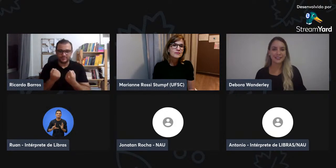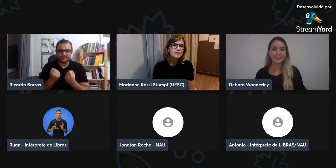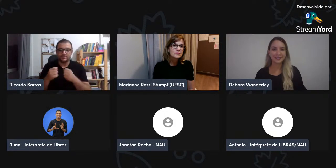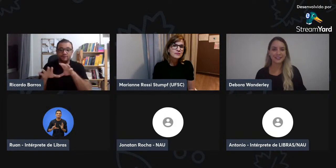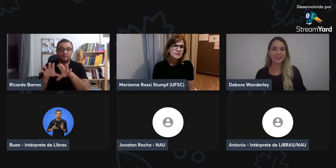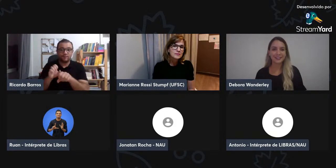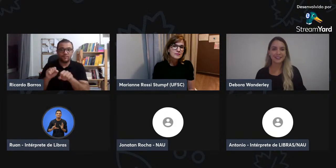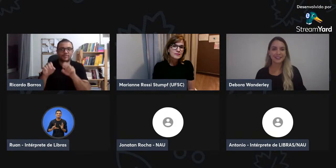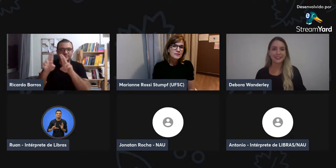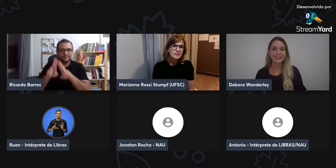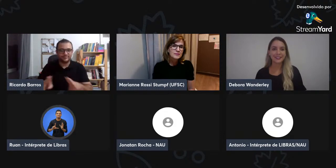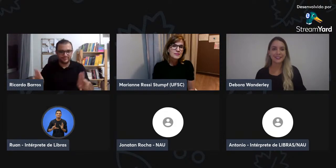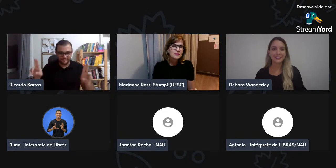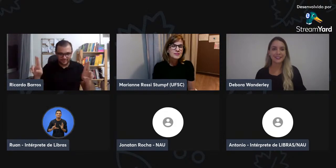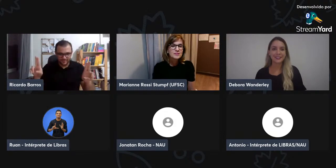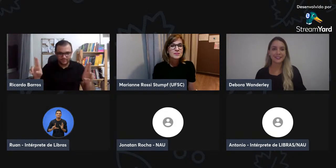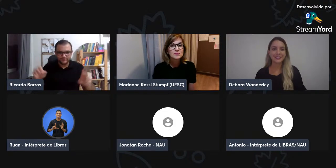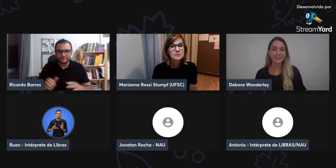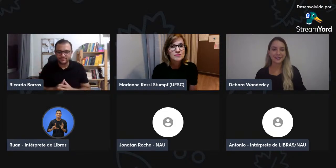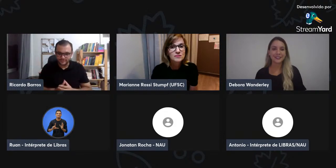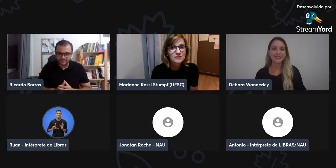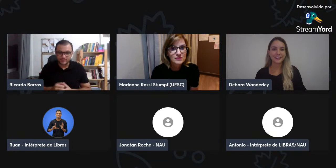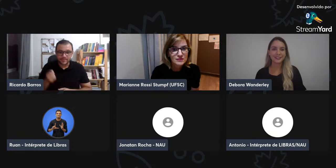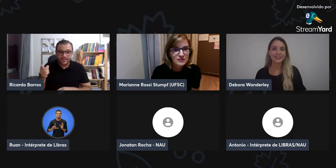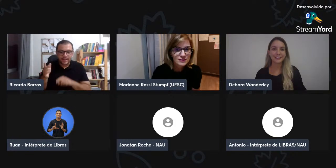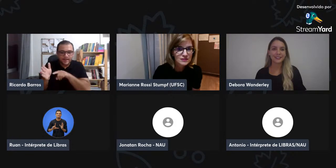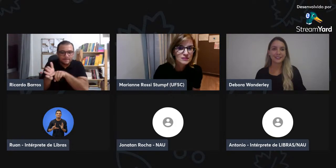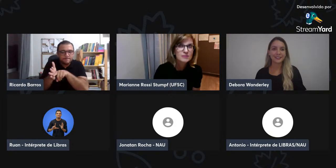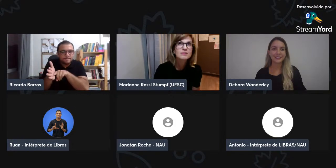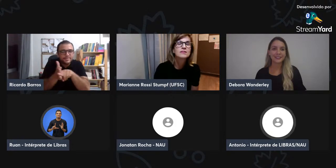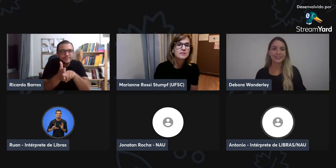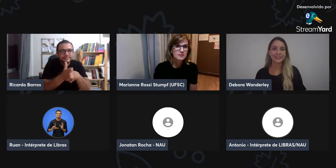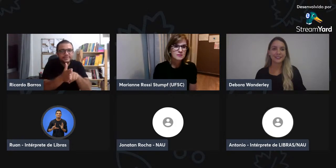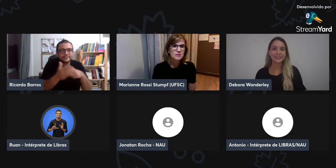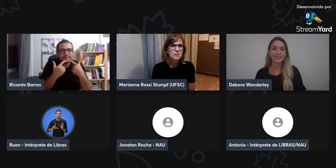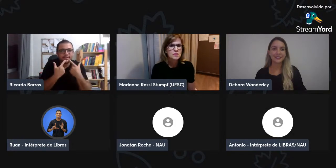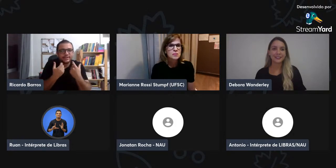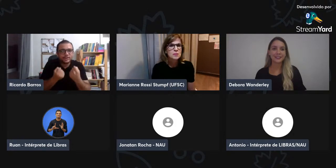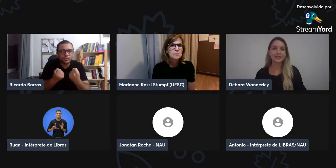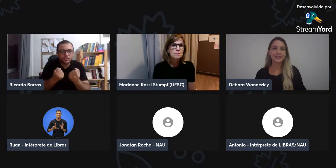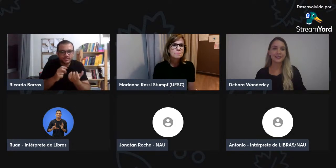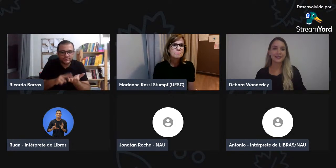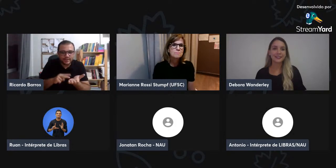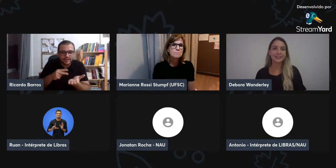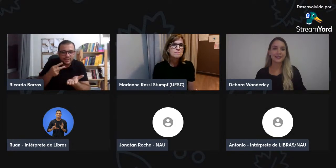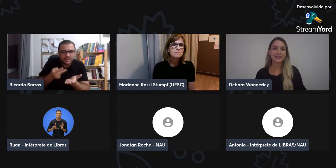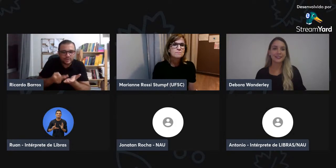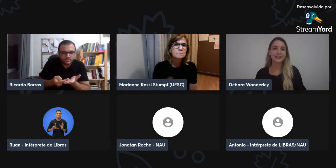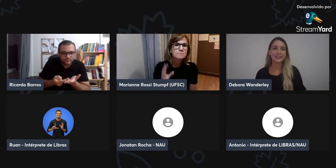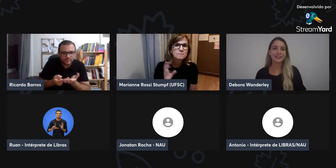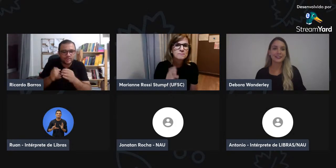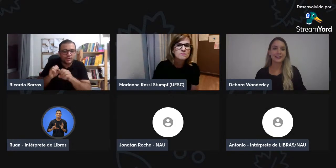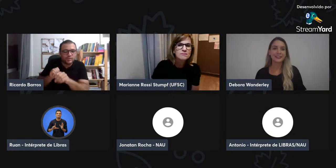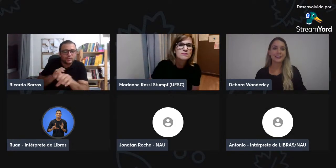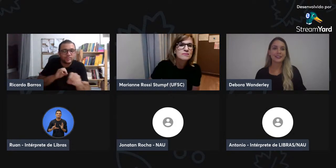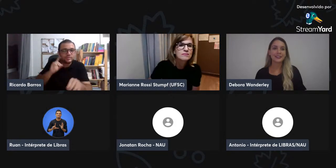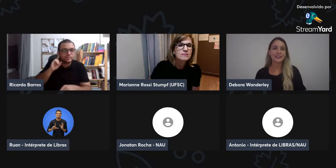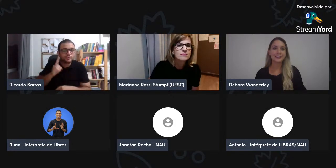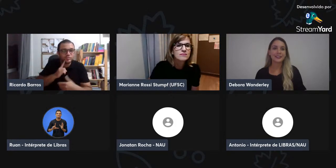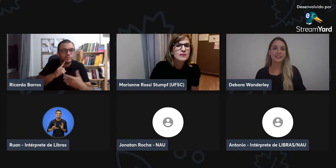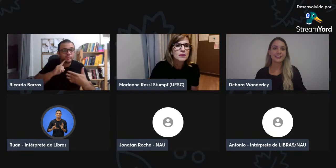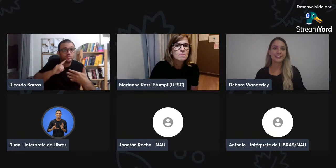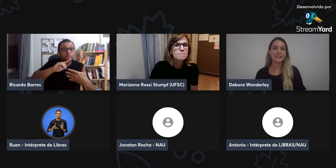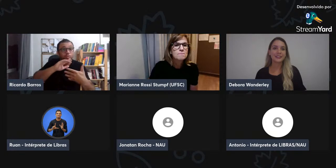em informática na educação pela UFRGS,